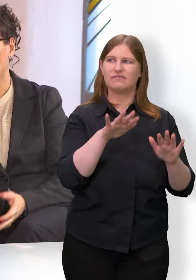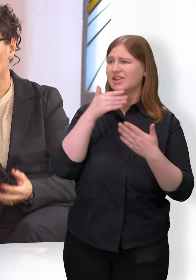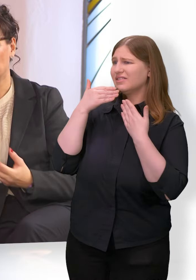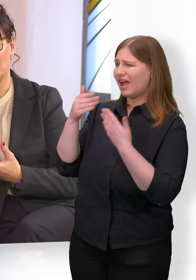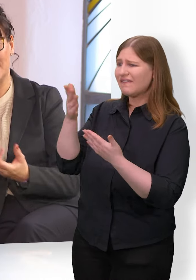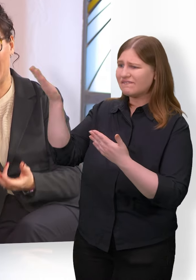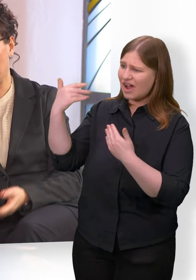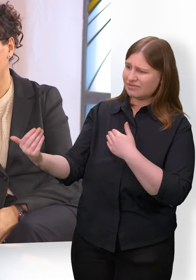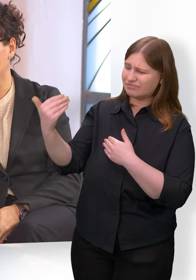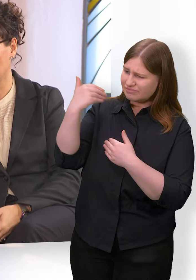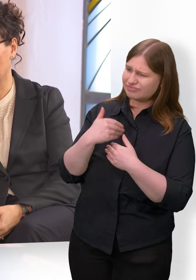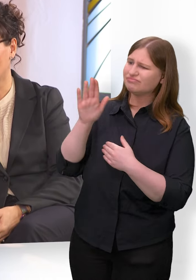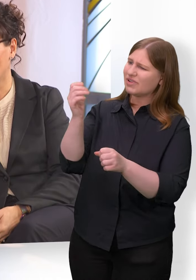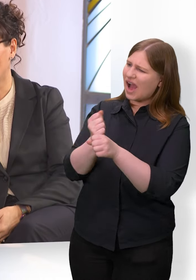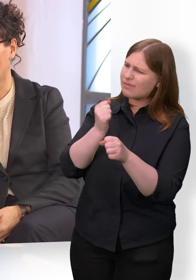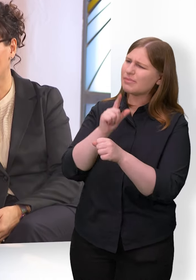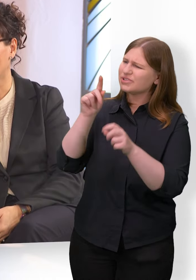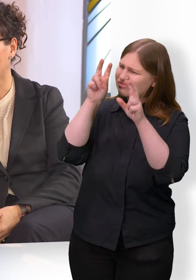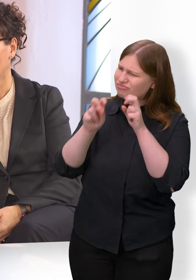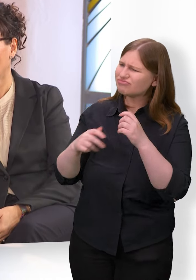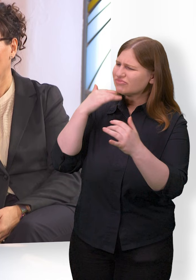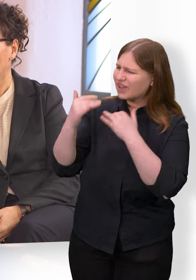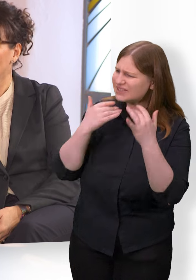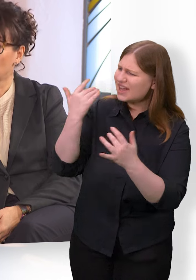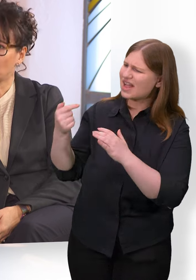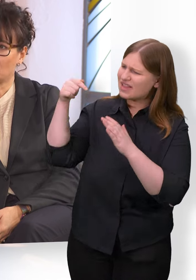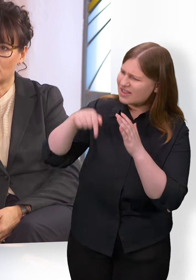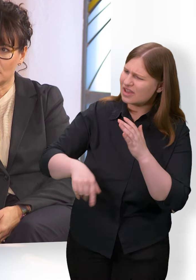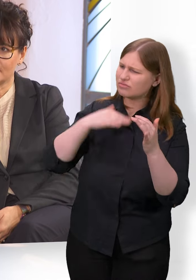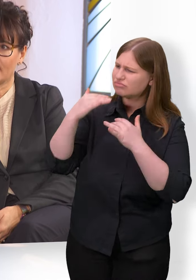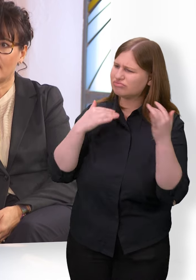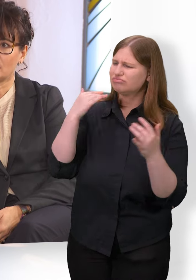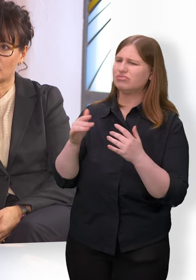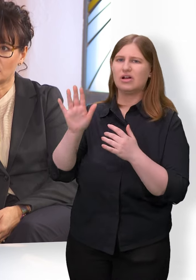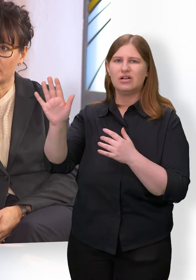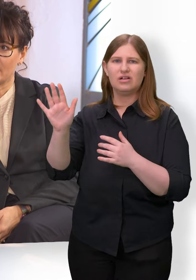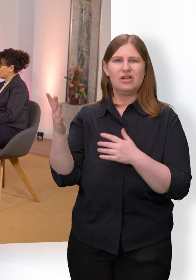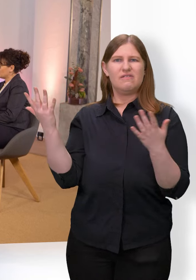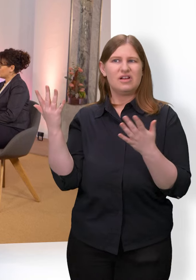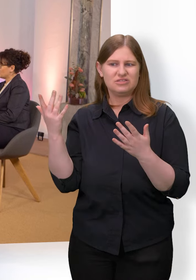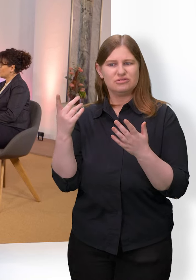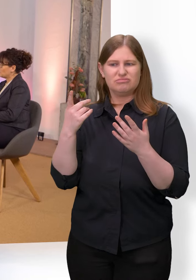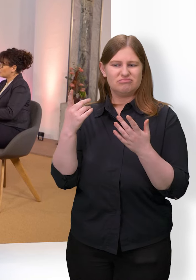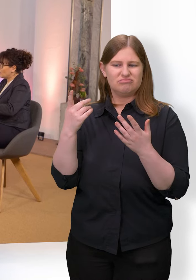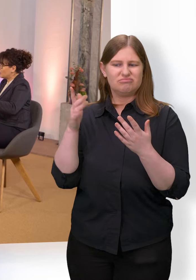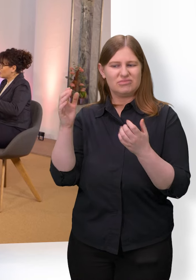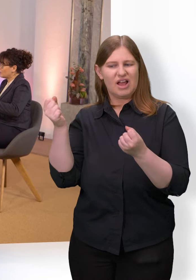uns ein bisschen in Ihre Arbeit mit reingenommen haben und auch in das, was Sie da durchträgt. Und das können wir, glaube ich, auch einfach